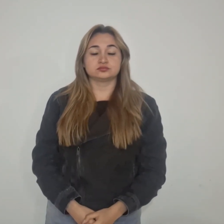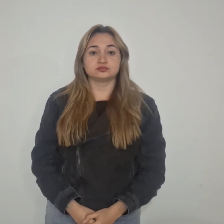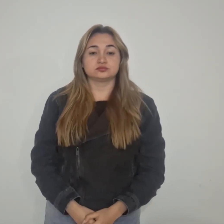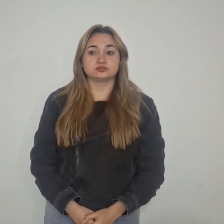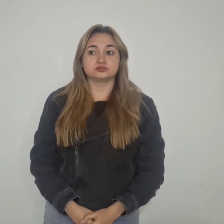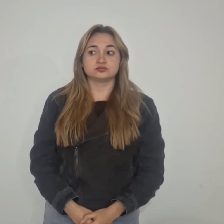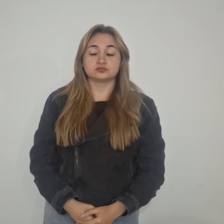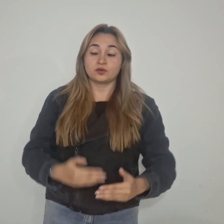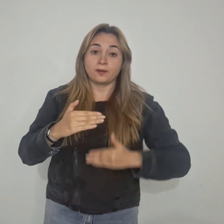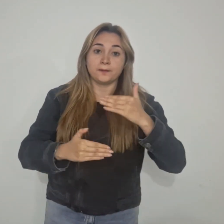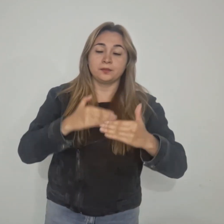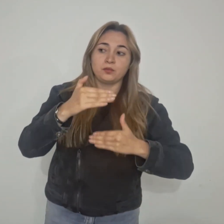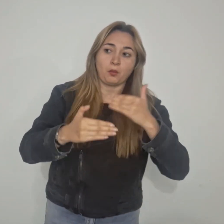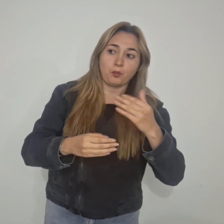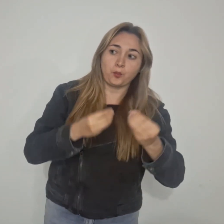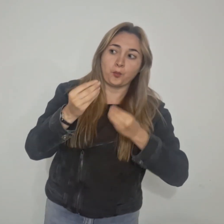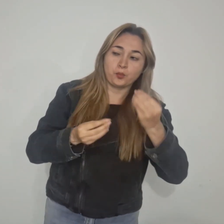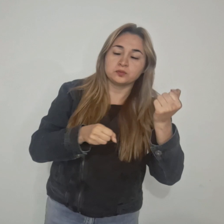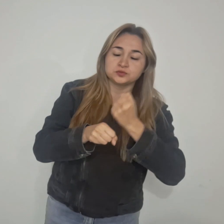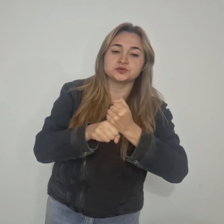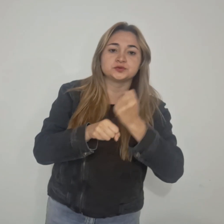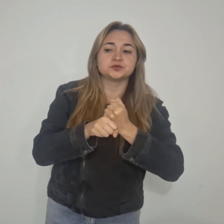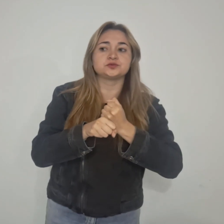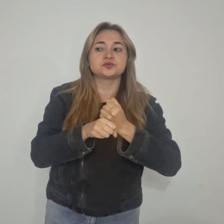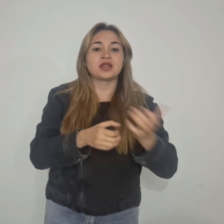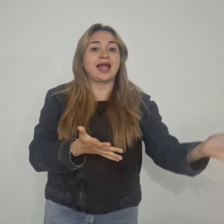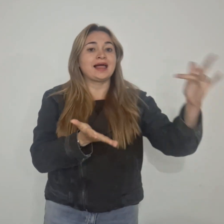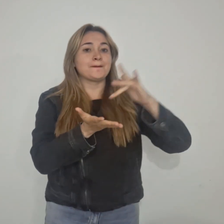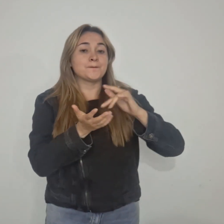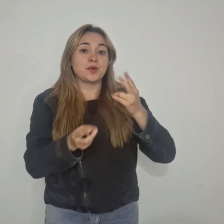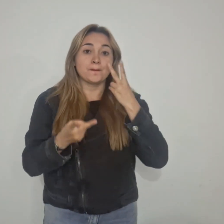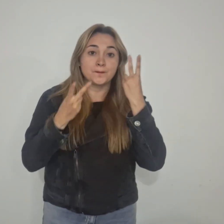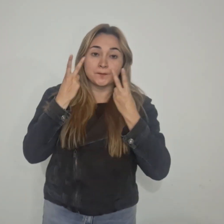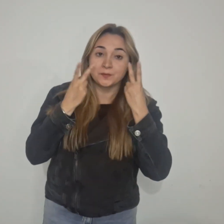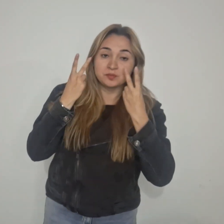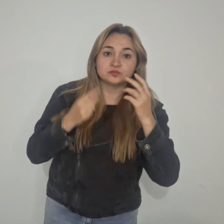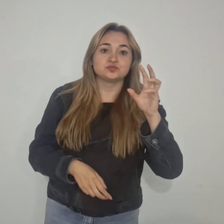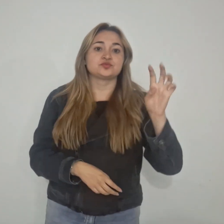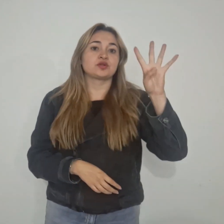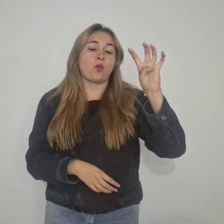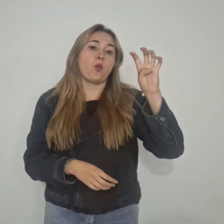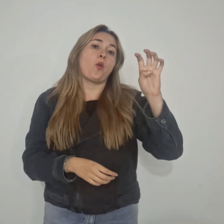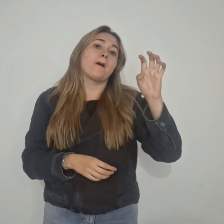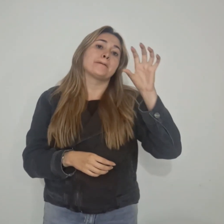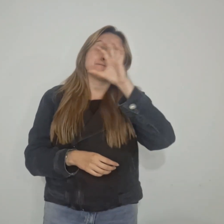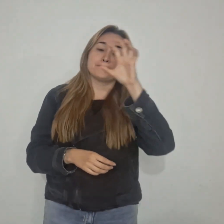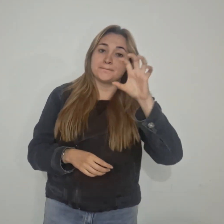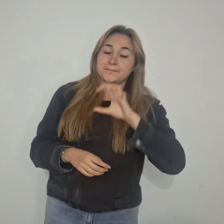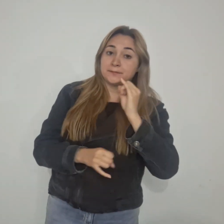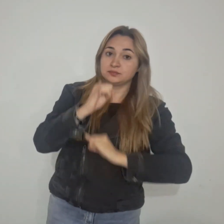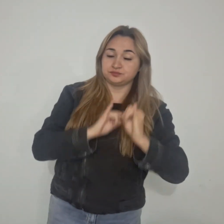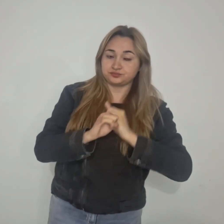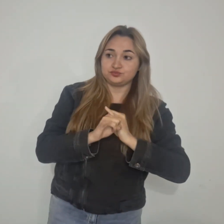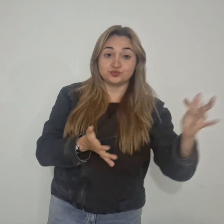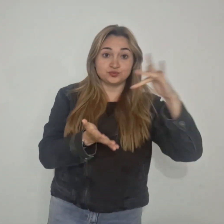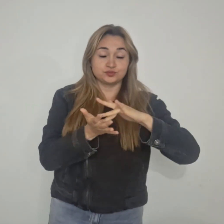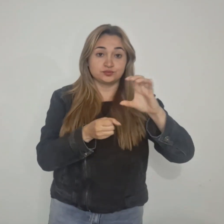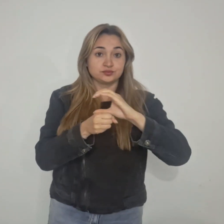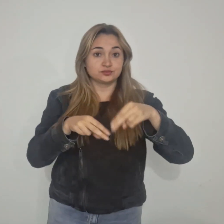Continuamos con los preparativos finales para recibir las nueve embajadas internacionales que arribarán a la ciudad de Tunja para la